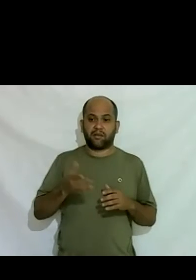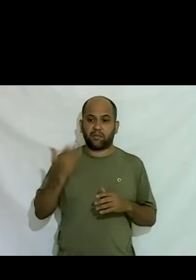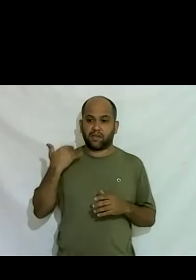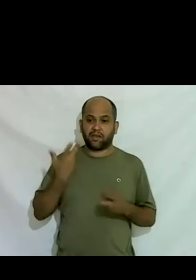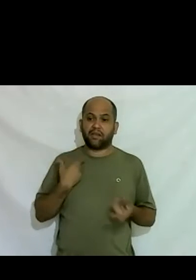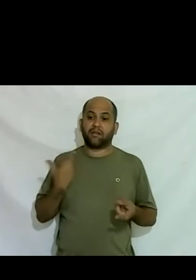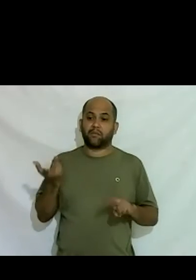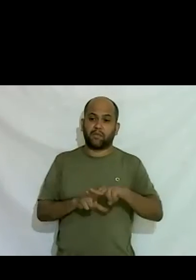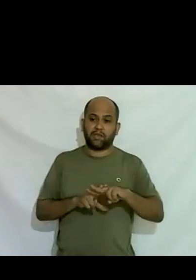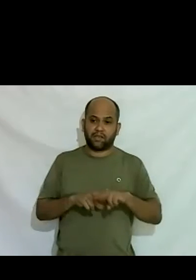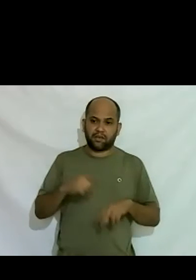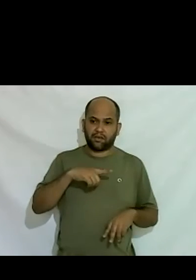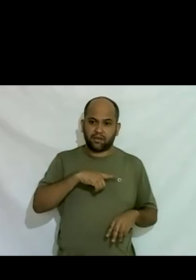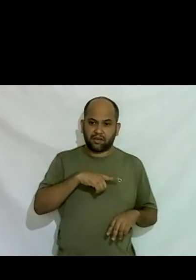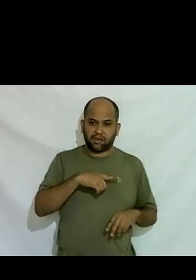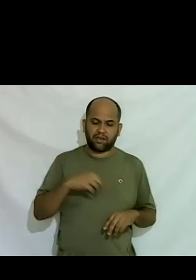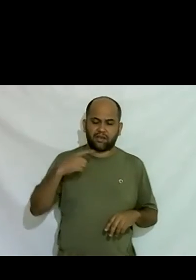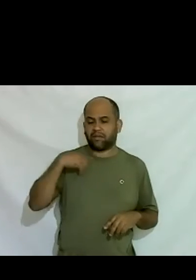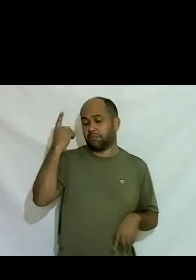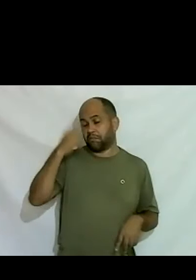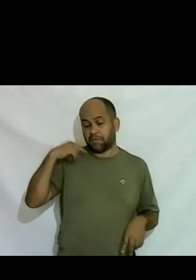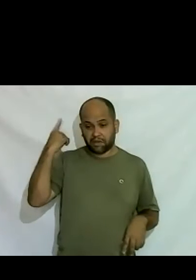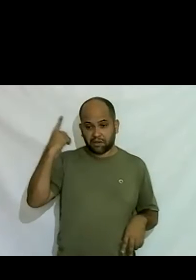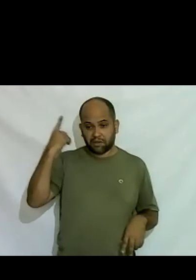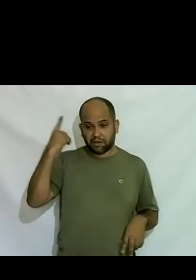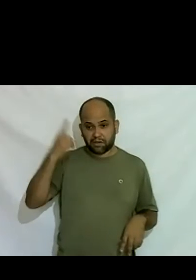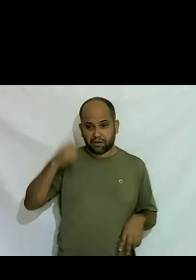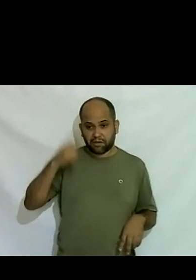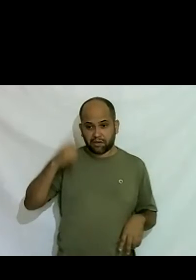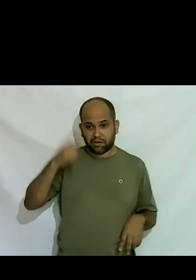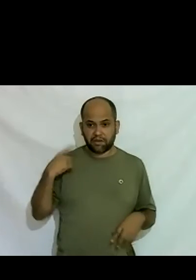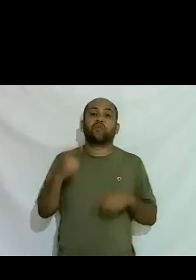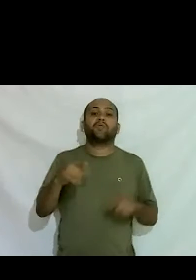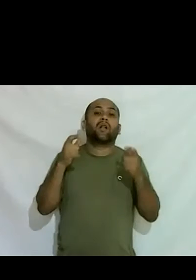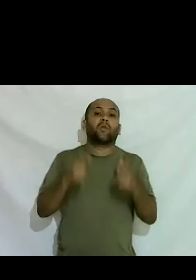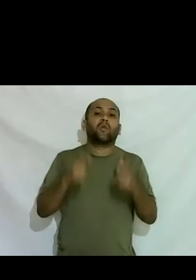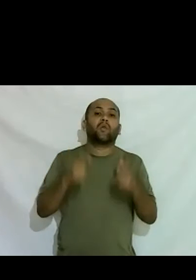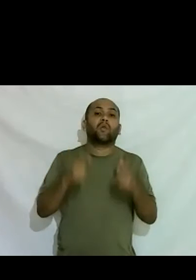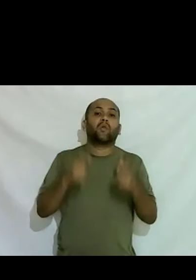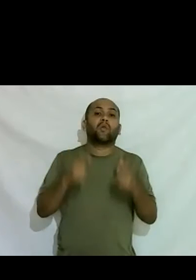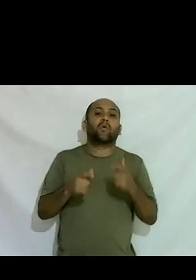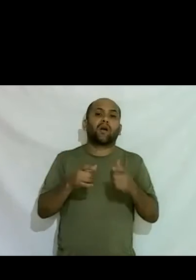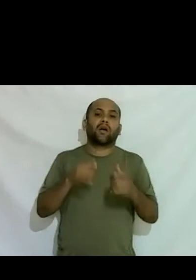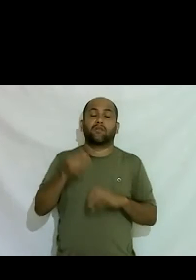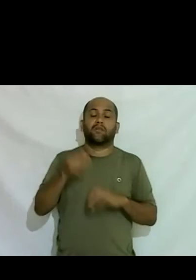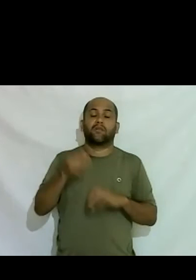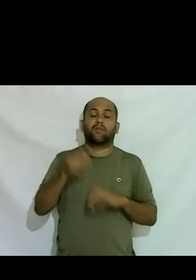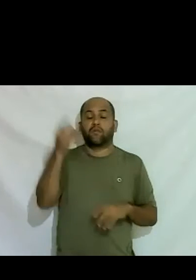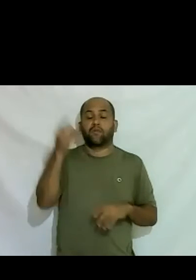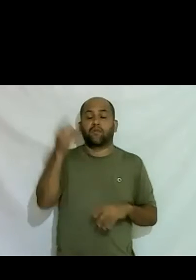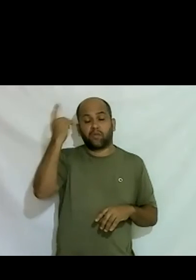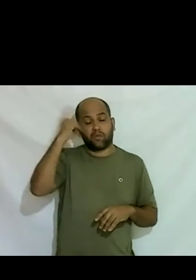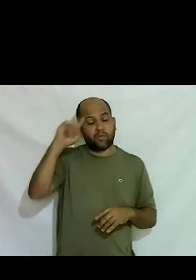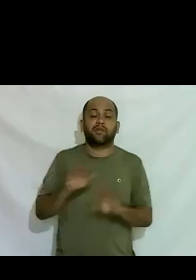presas era uma loucura não havia espaço não havia informação eu não sabia o que acontecia comigo